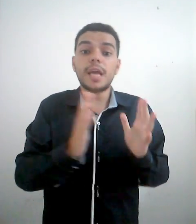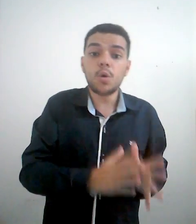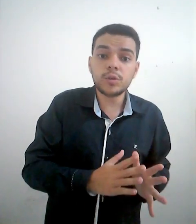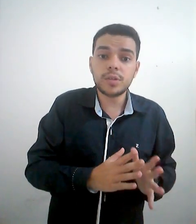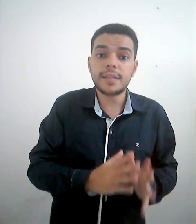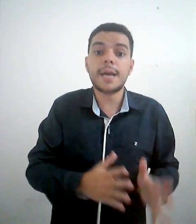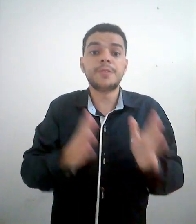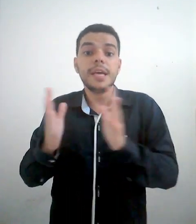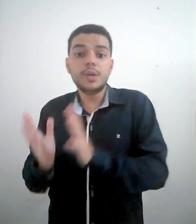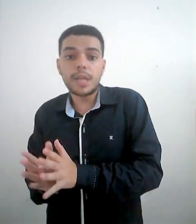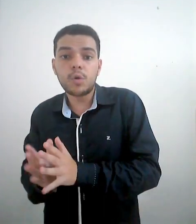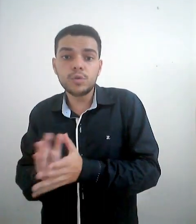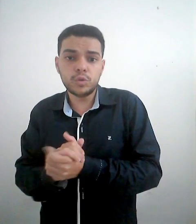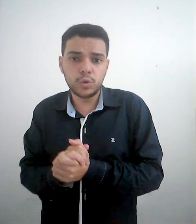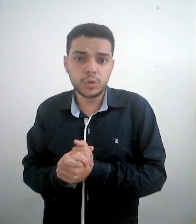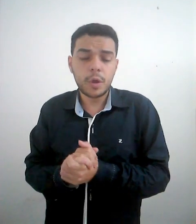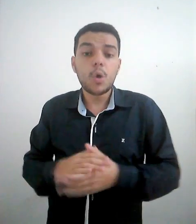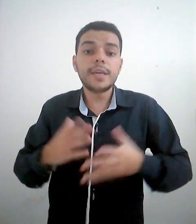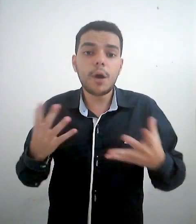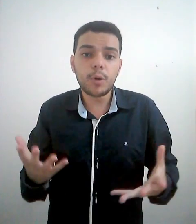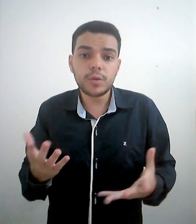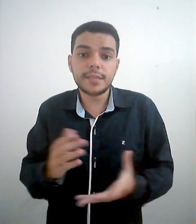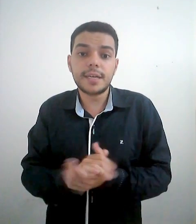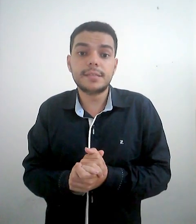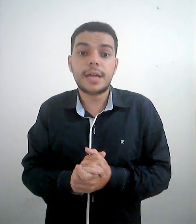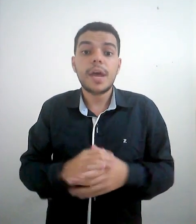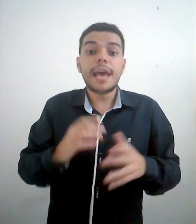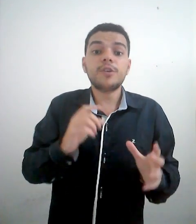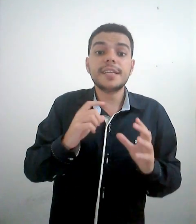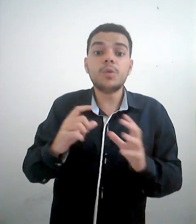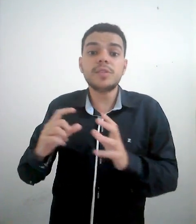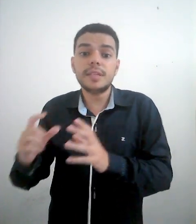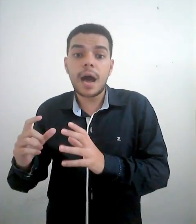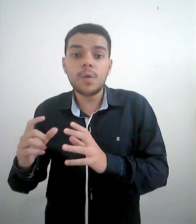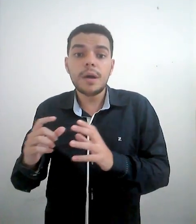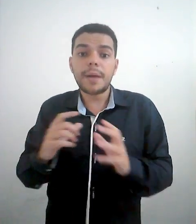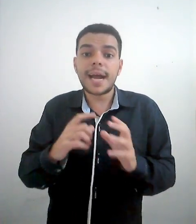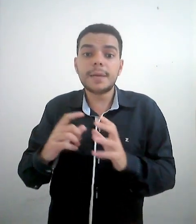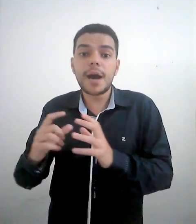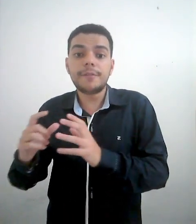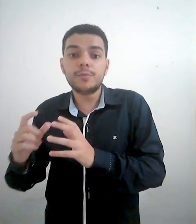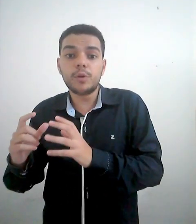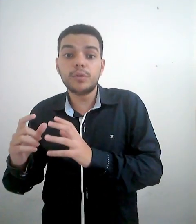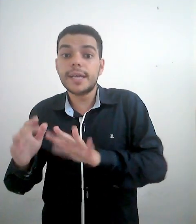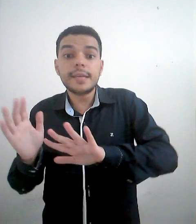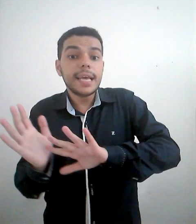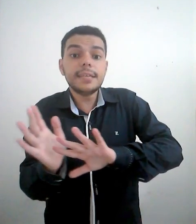terror dos intérpretes e o terror dos surdos. O que é o português sinalizado? É você dar um sinal para cada palavra no português e